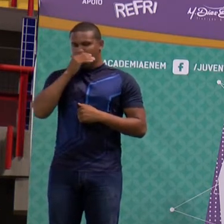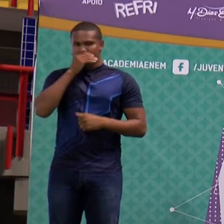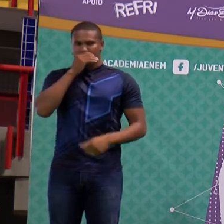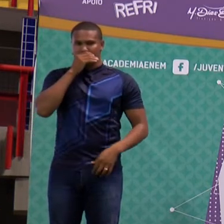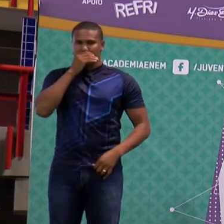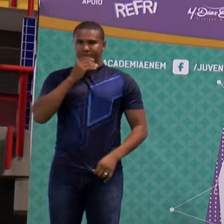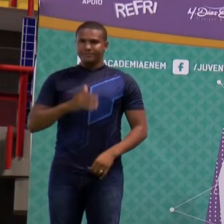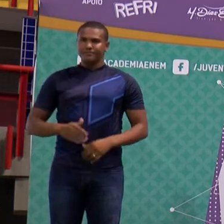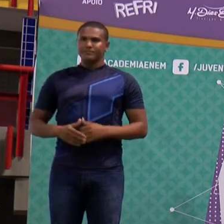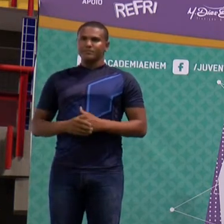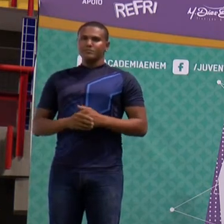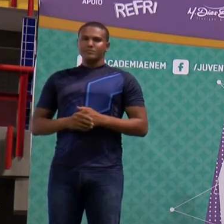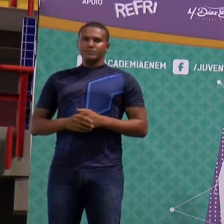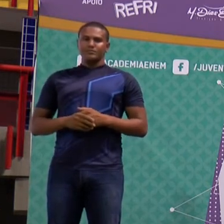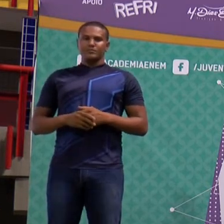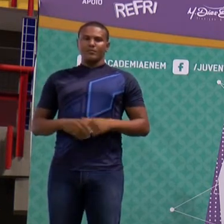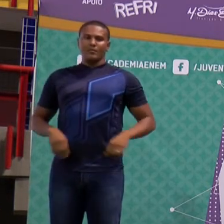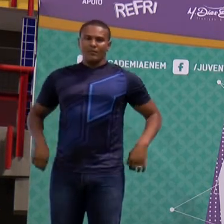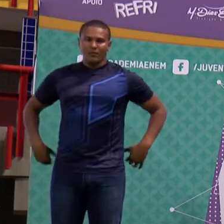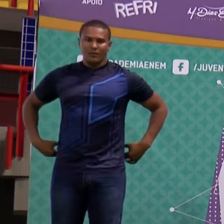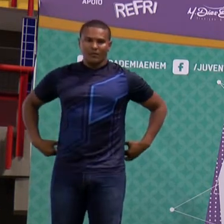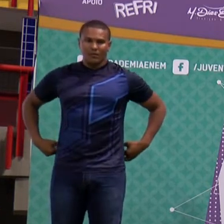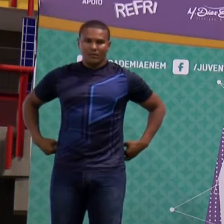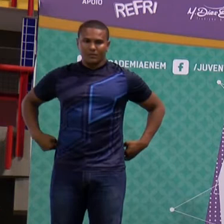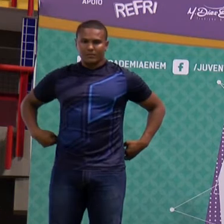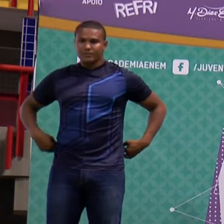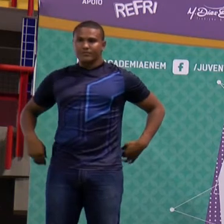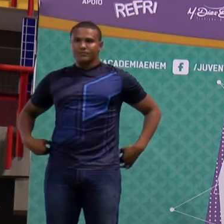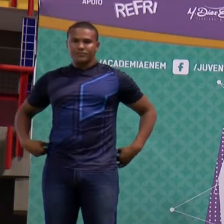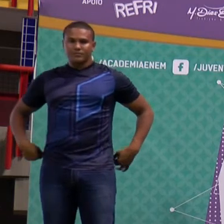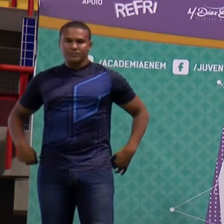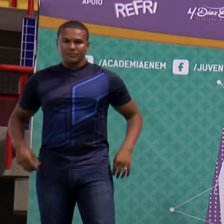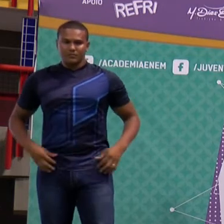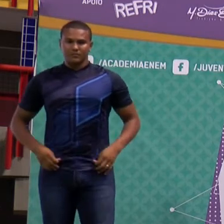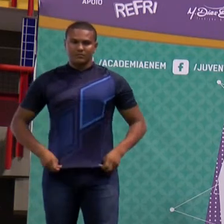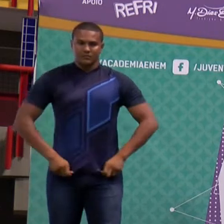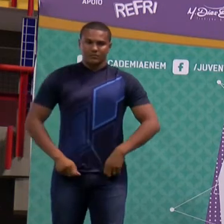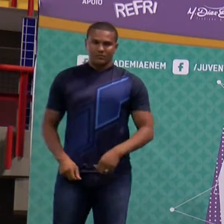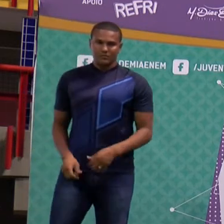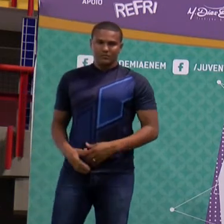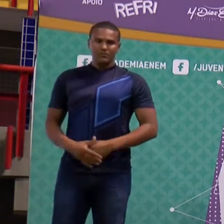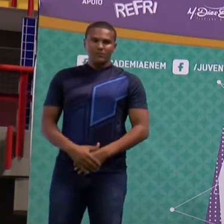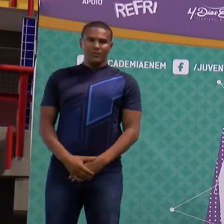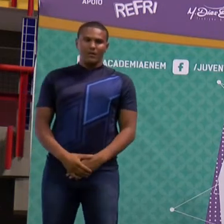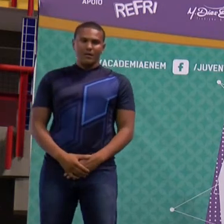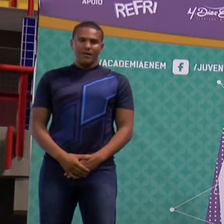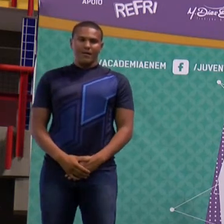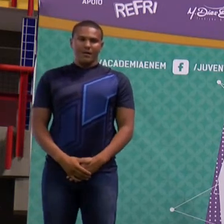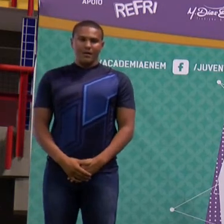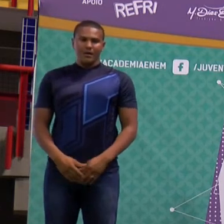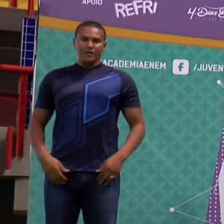Vou passar aqui a primeira questão. A segunda, ok?